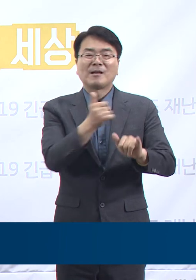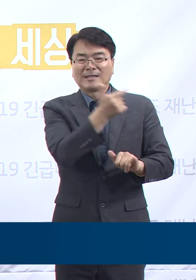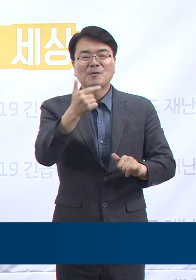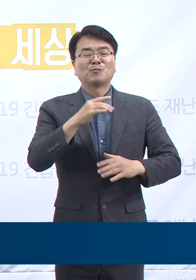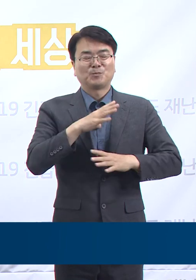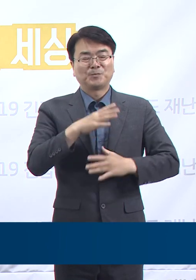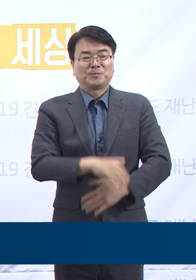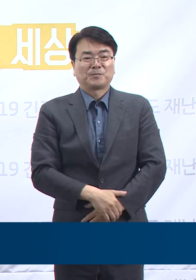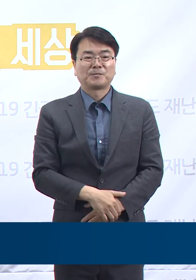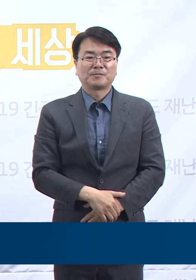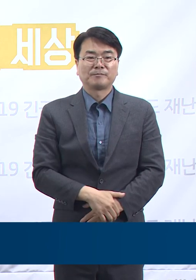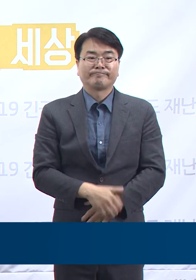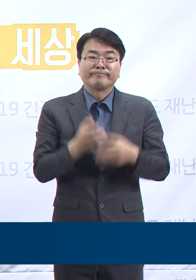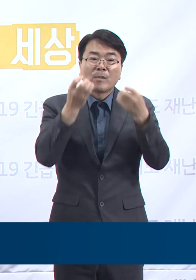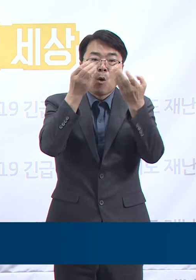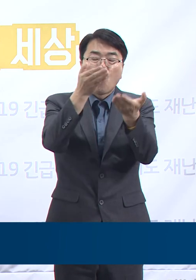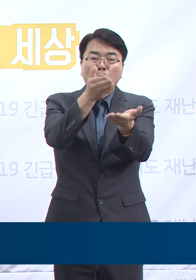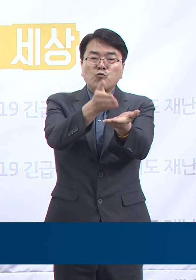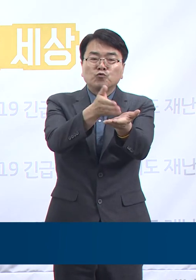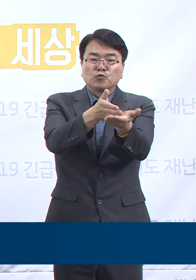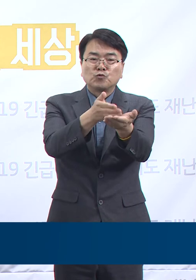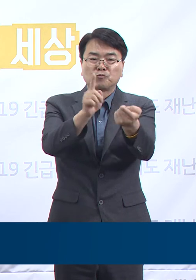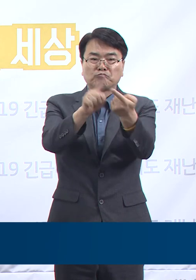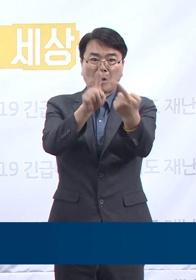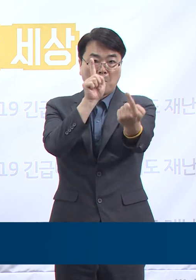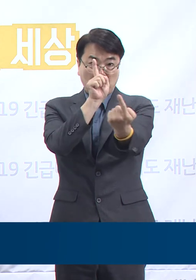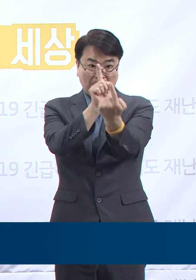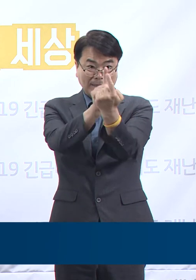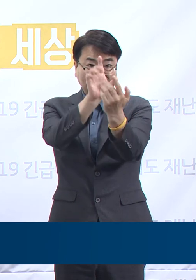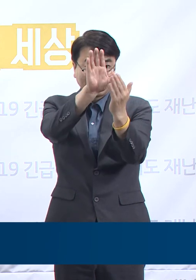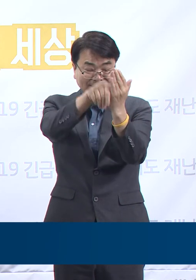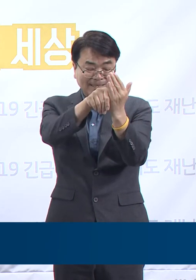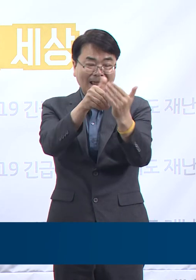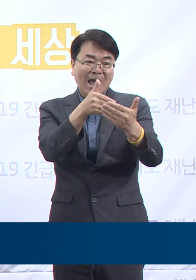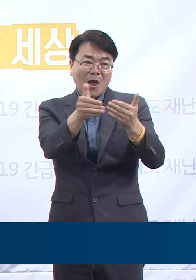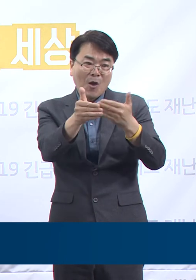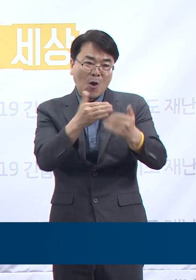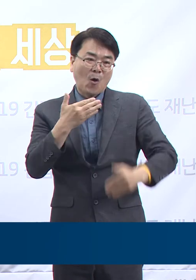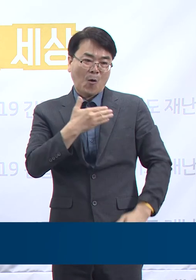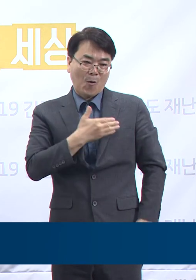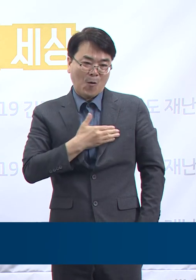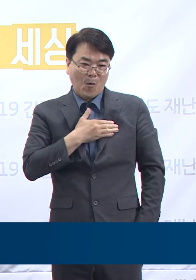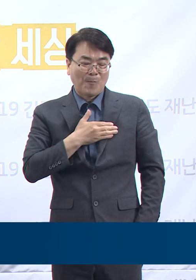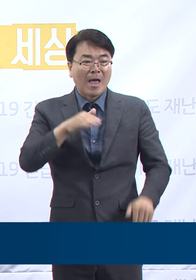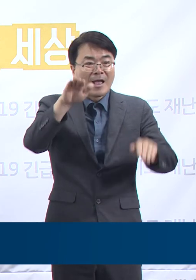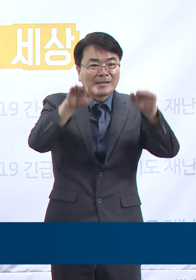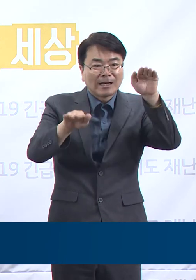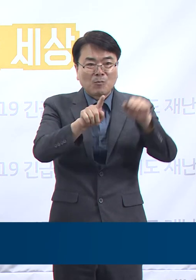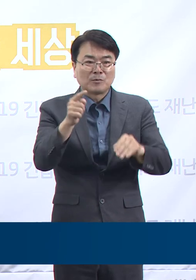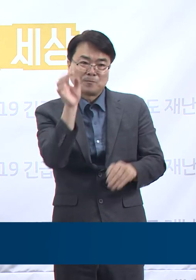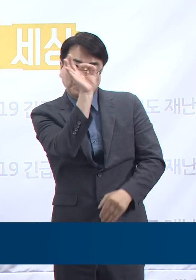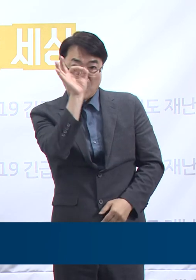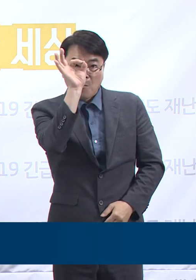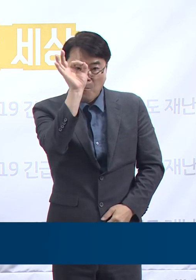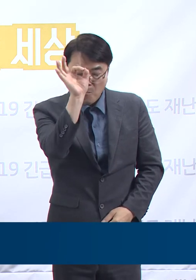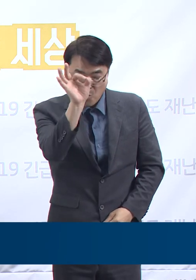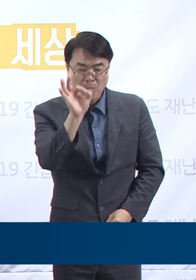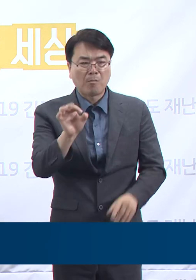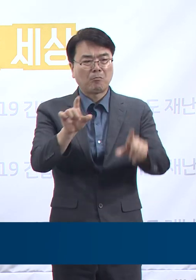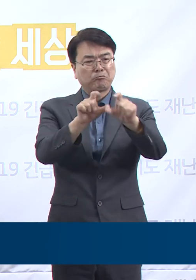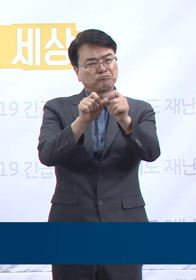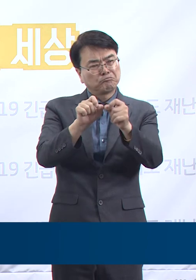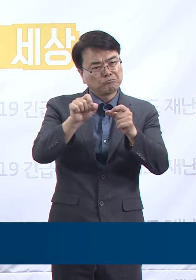코로나19 뉴스를 접하고 경험하는 감정 또한 확진자 접촉자와 일반인 사이에 차이가 있었으며 전체적으로